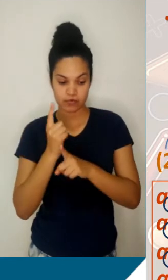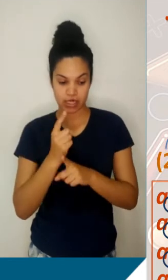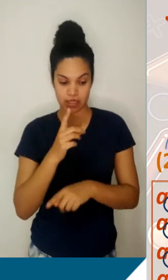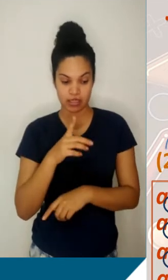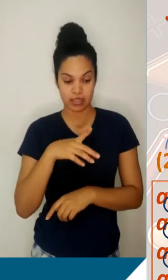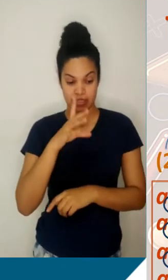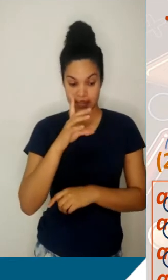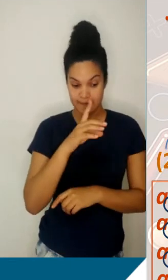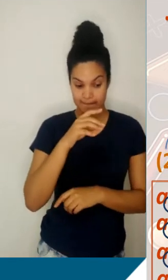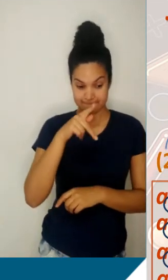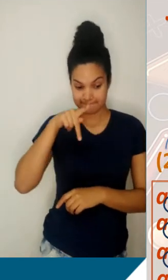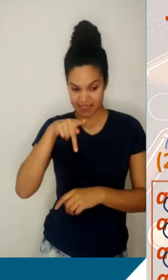para a unidade N.